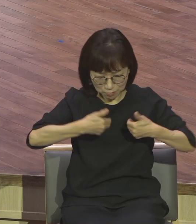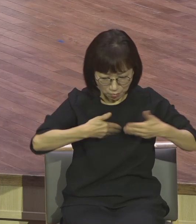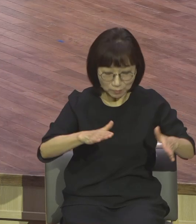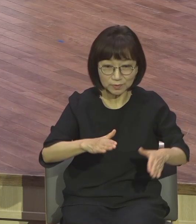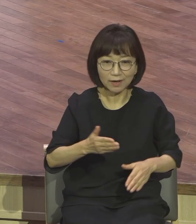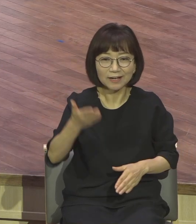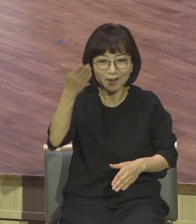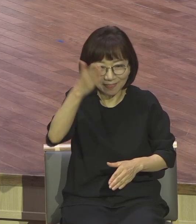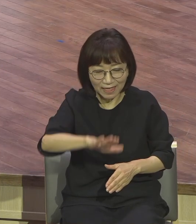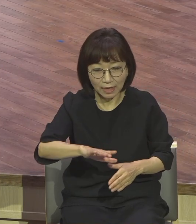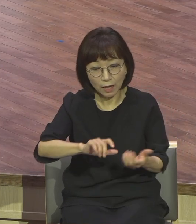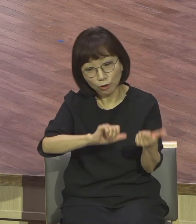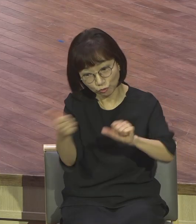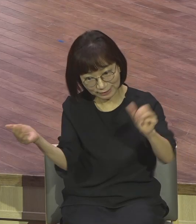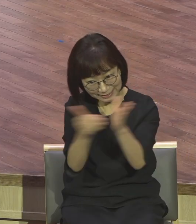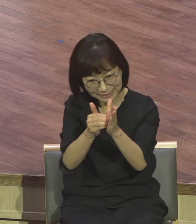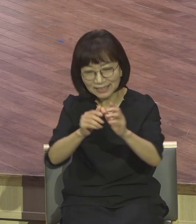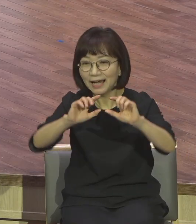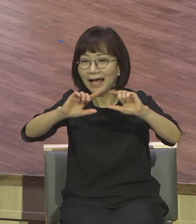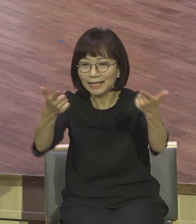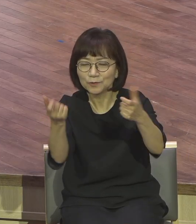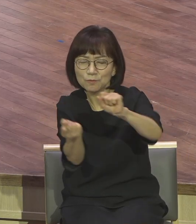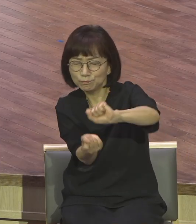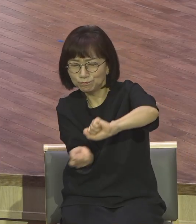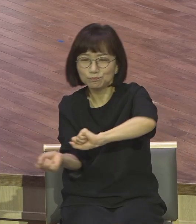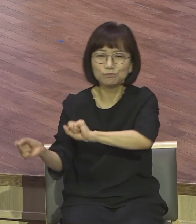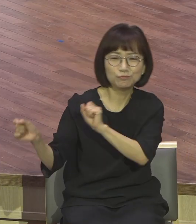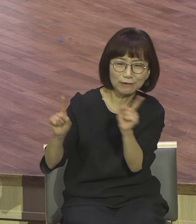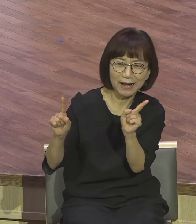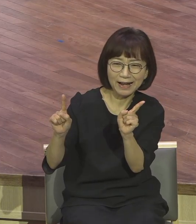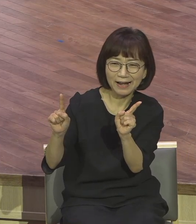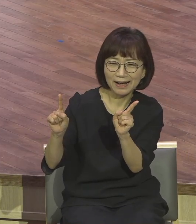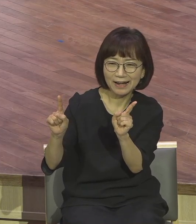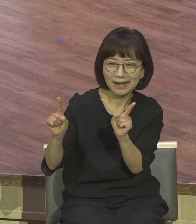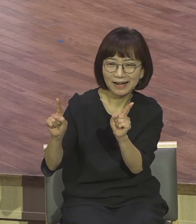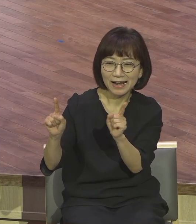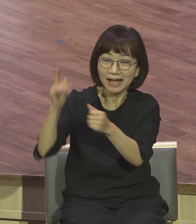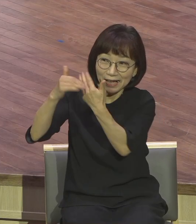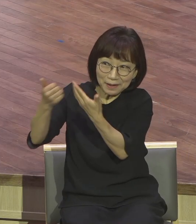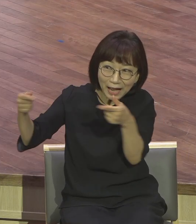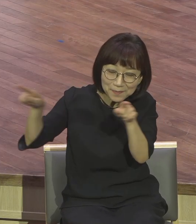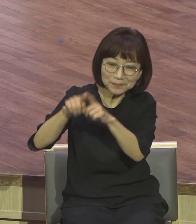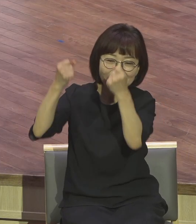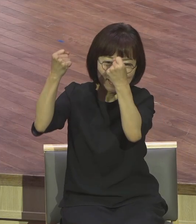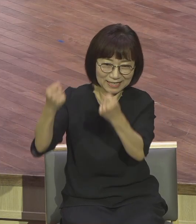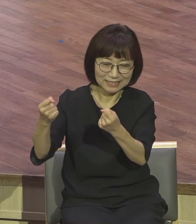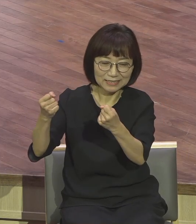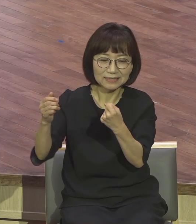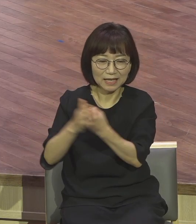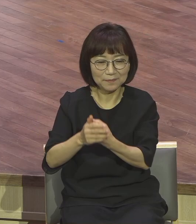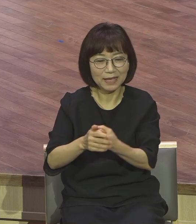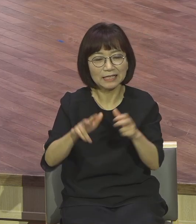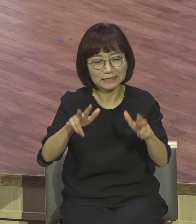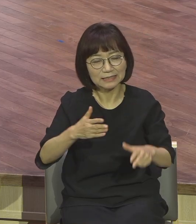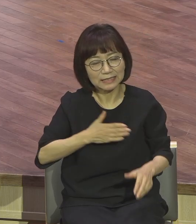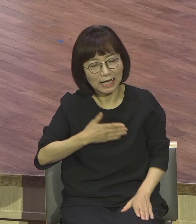야곱의 하나님이다. 지금 그들이 나와 함께 있다. 이 말이에요. 지금 영원히 함께 그래서 예수님이